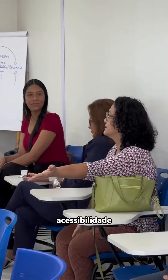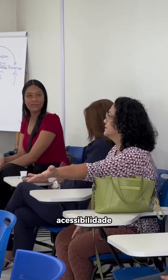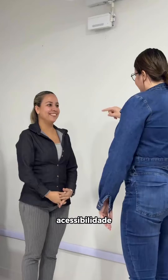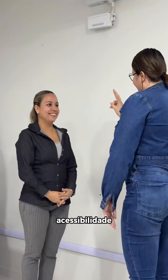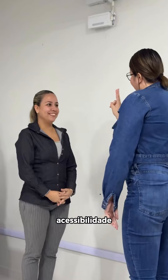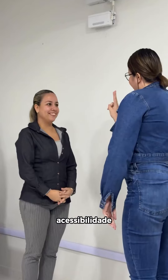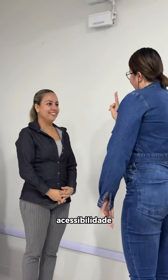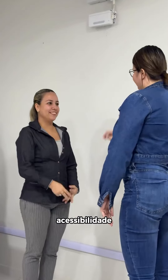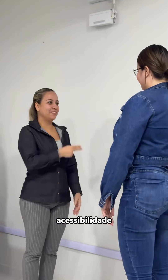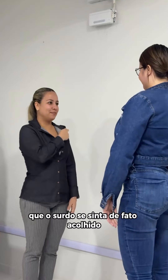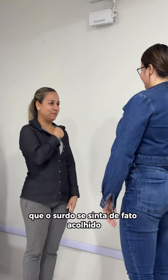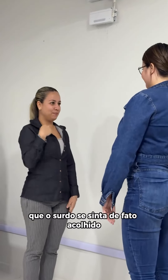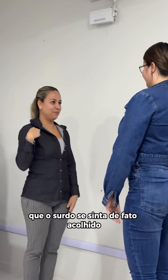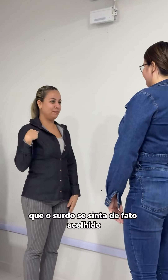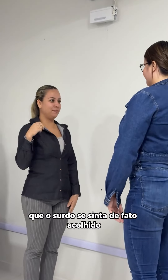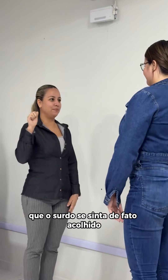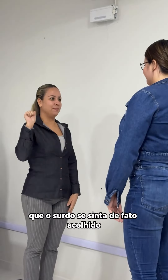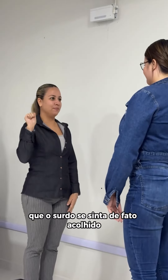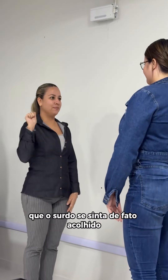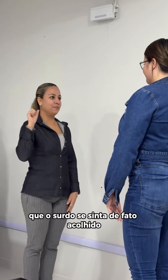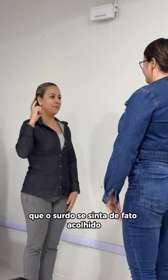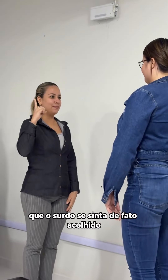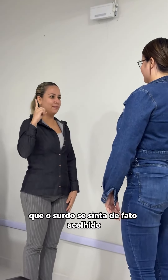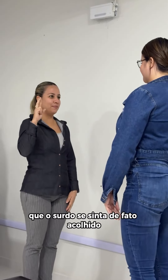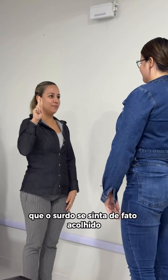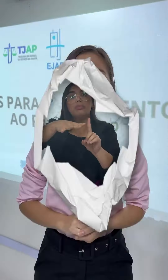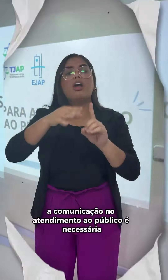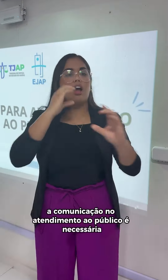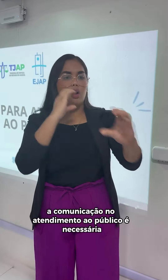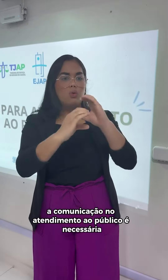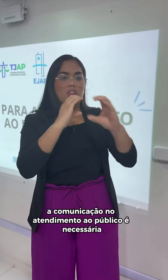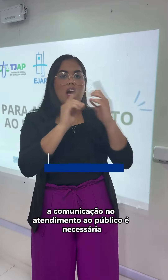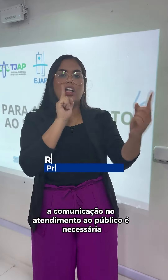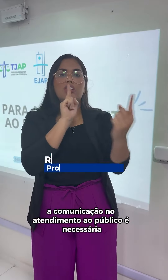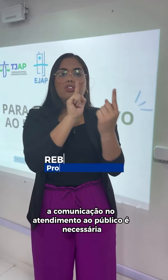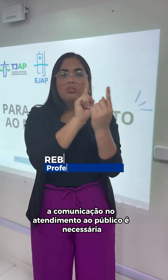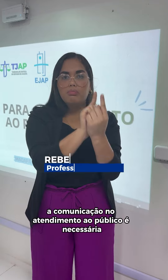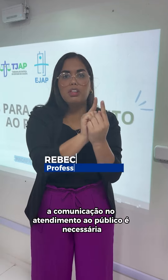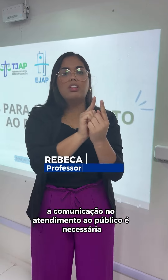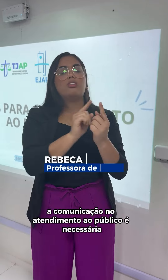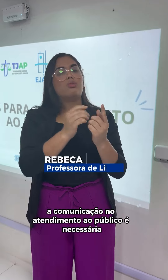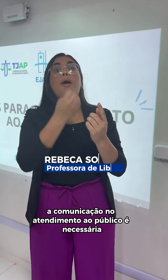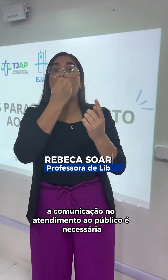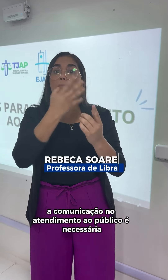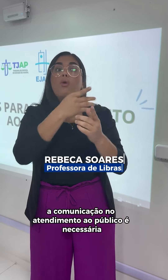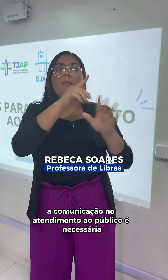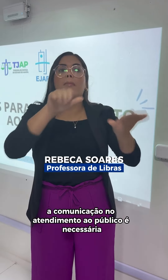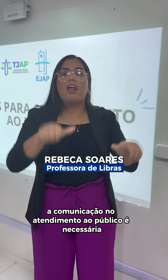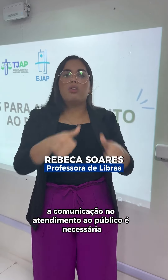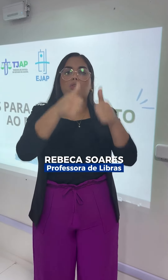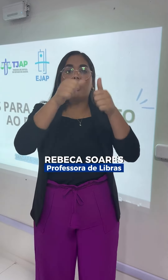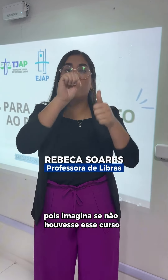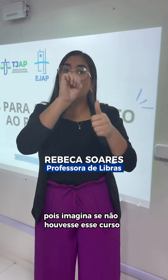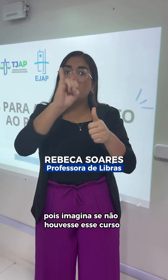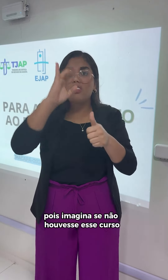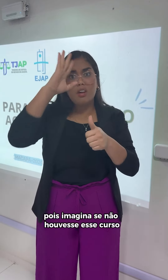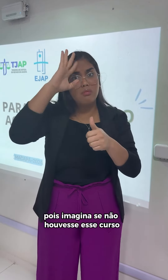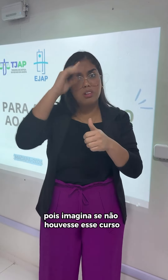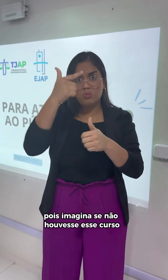acessibilidade, que o surdo se sinta de fato acolhido. A comunicação no atendimento ao público é necessária, pois imagina